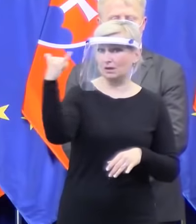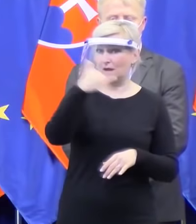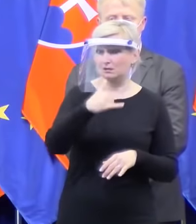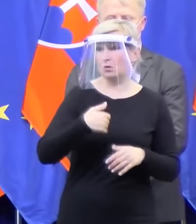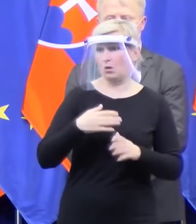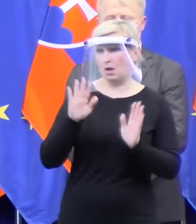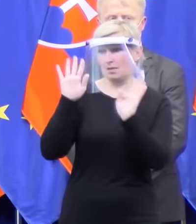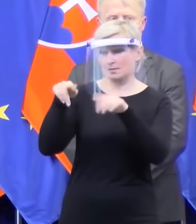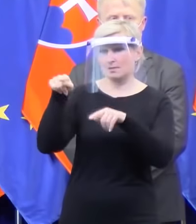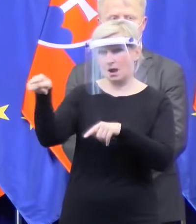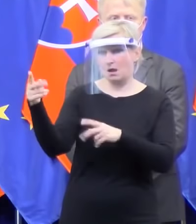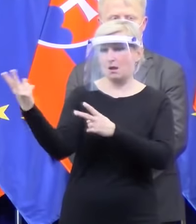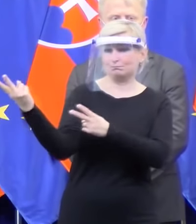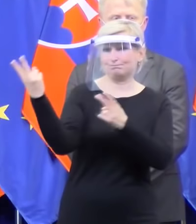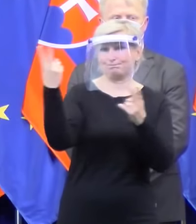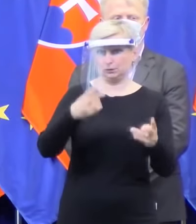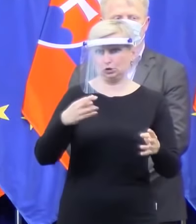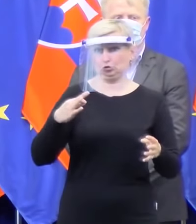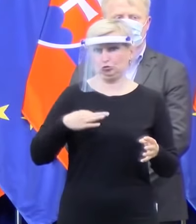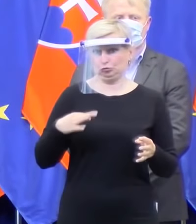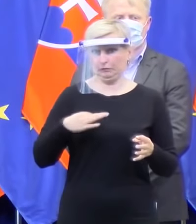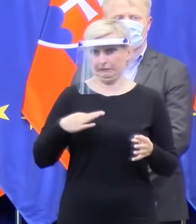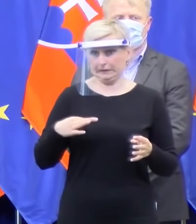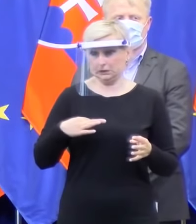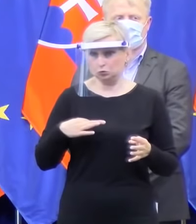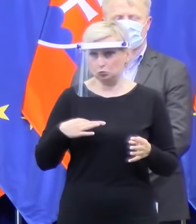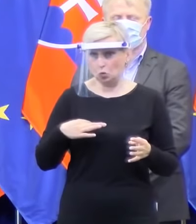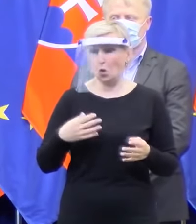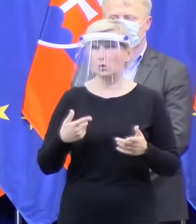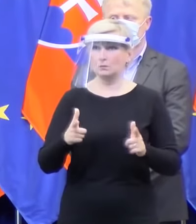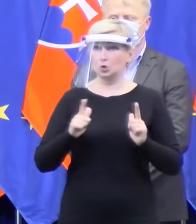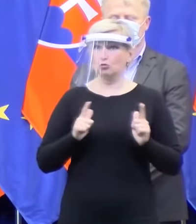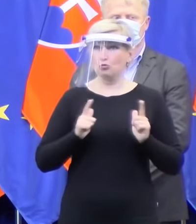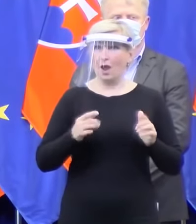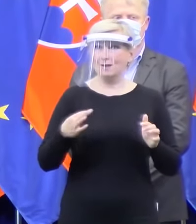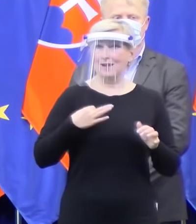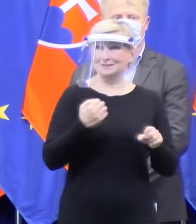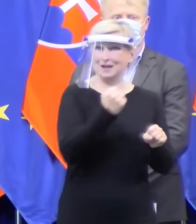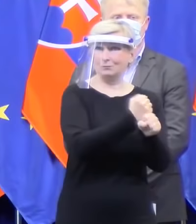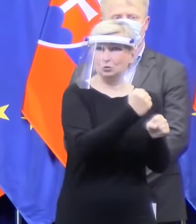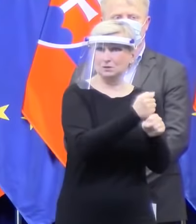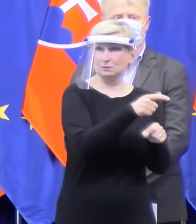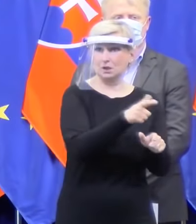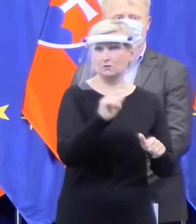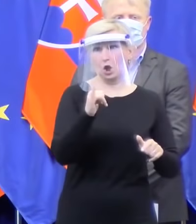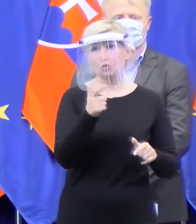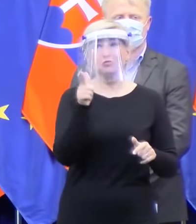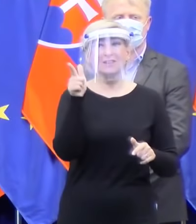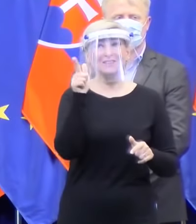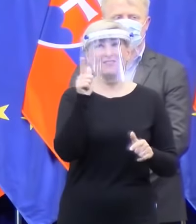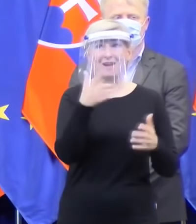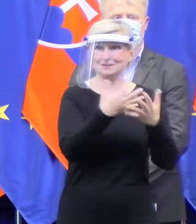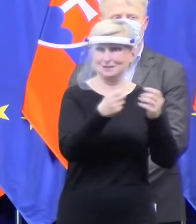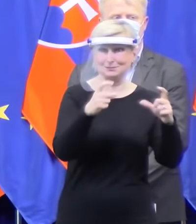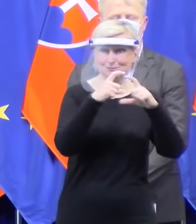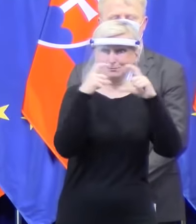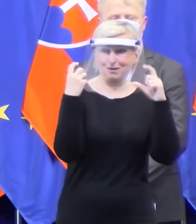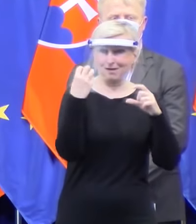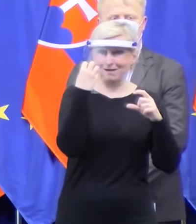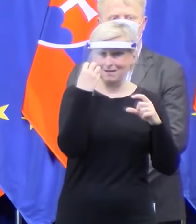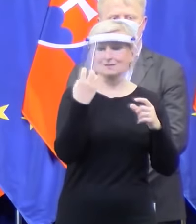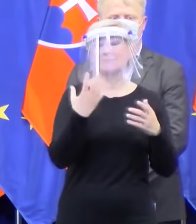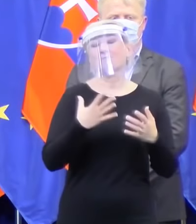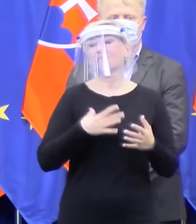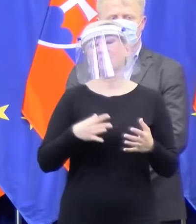štvrtok a necháme 2 dní ešte tých zdravotníkov, aby čakali. Alebo pošlame tam radšej tú vládnu letku, lebo tak či tak jednoducho to vo štvrtok nám donesie,